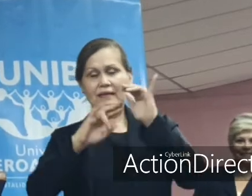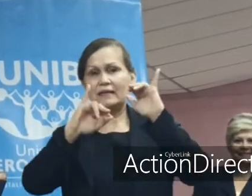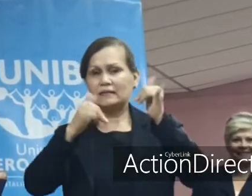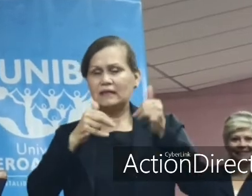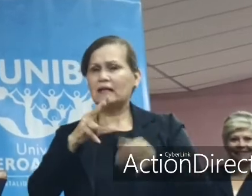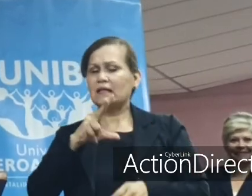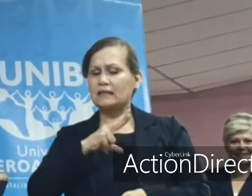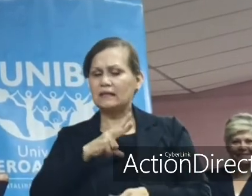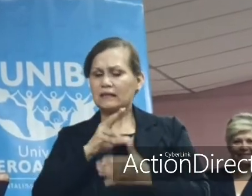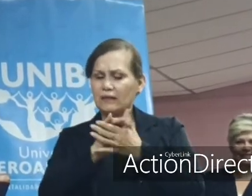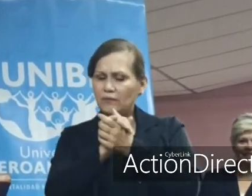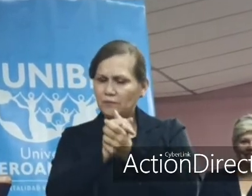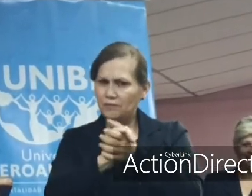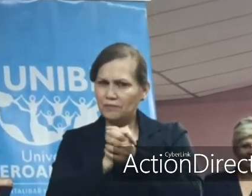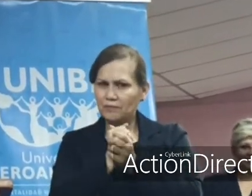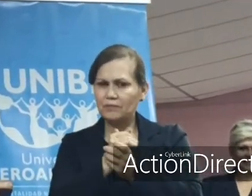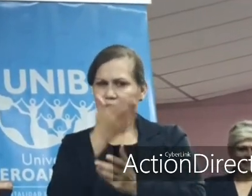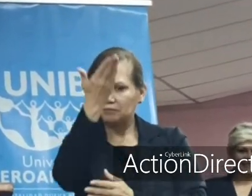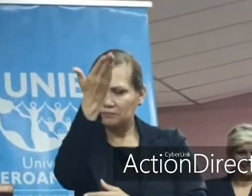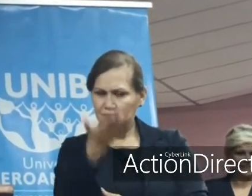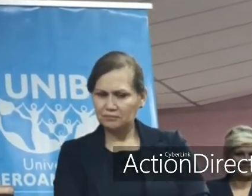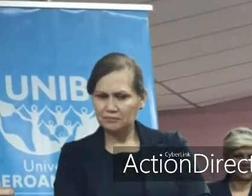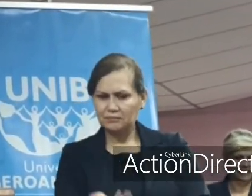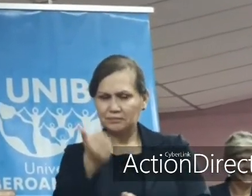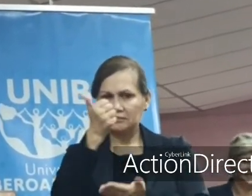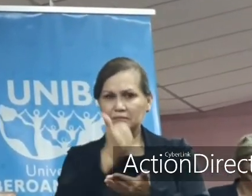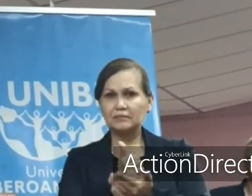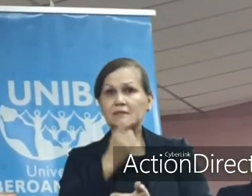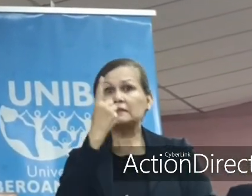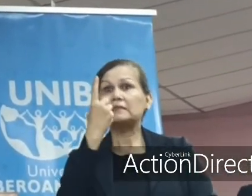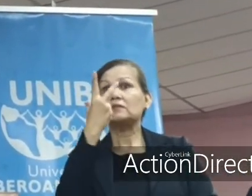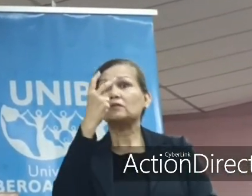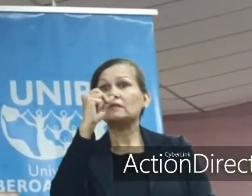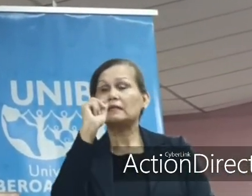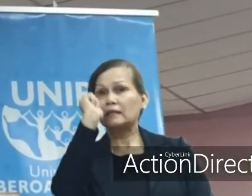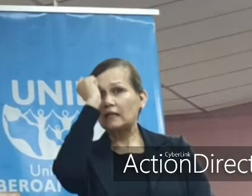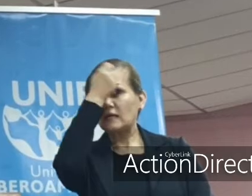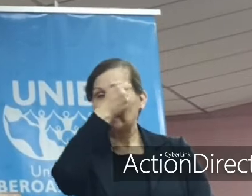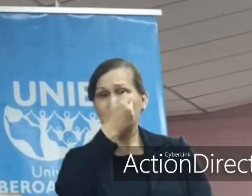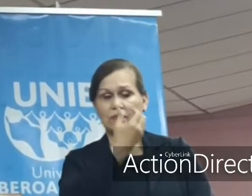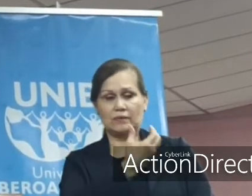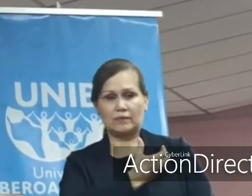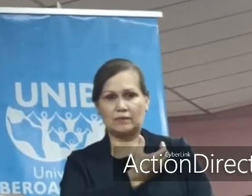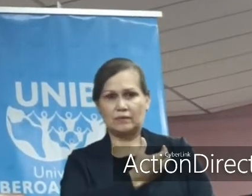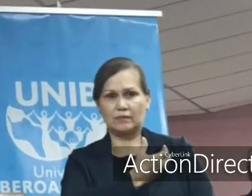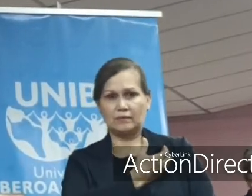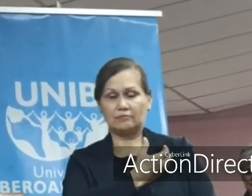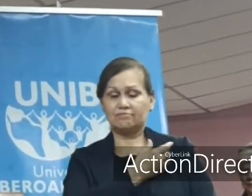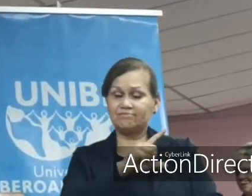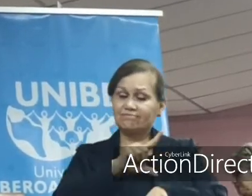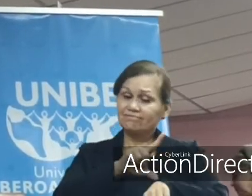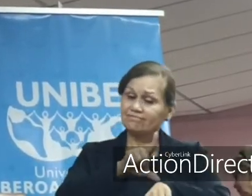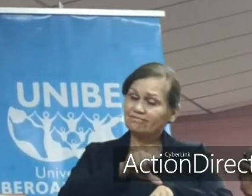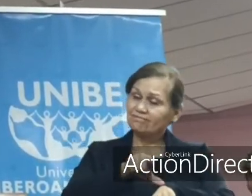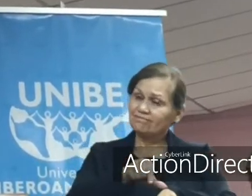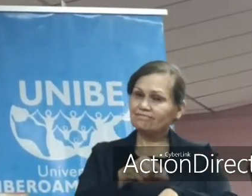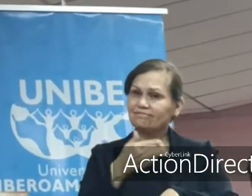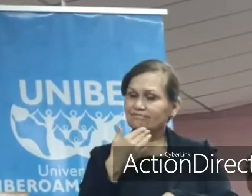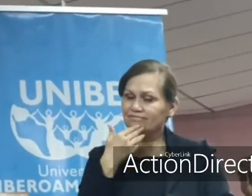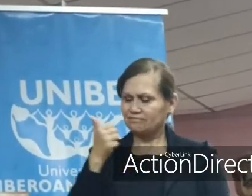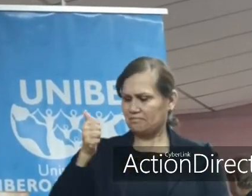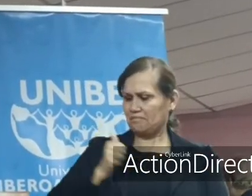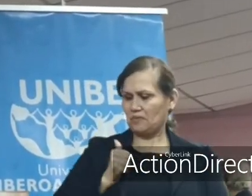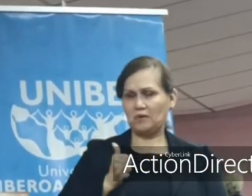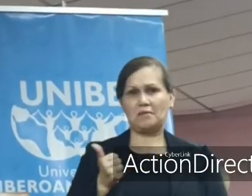tenido la oportunidad de que usted esté a los 130 años de la Universidad Nacional, un poco tarde, ¿verdad?, para que la presencia